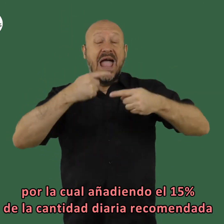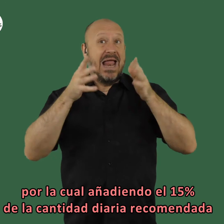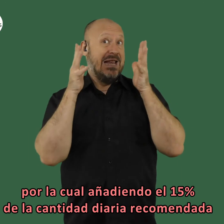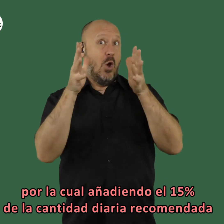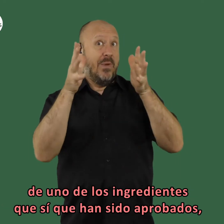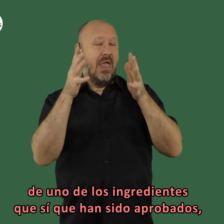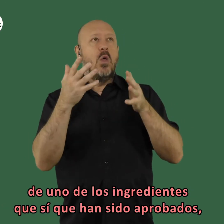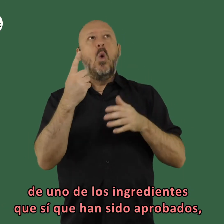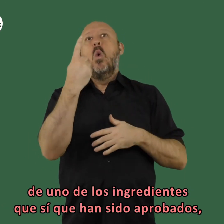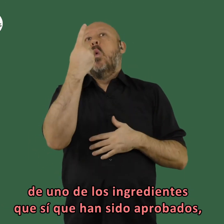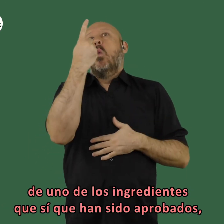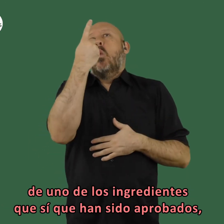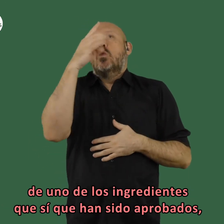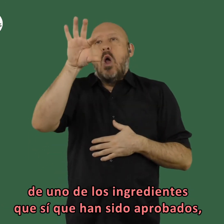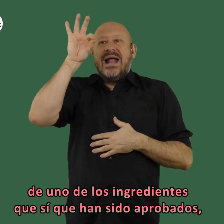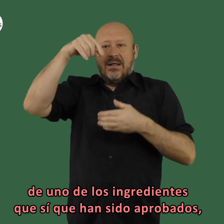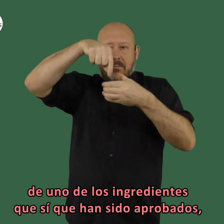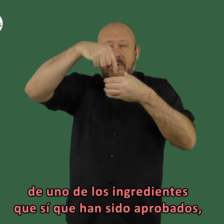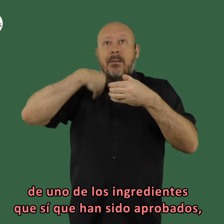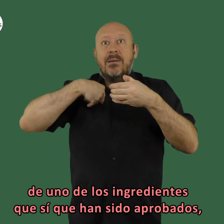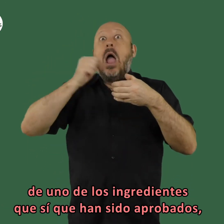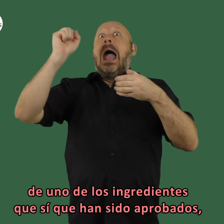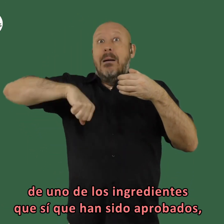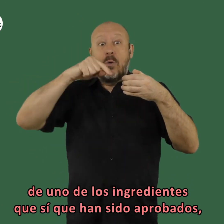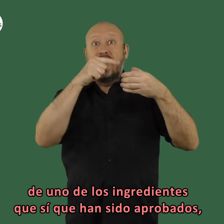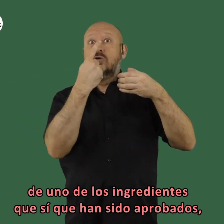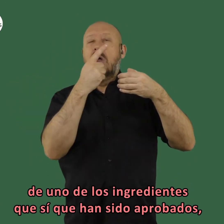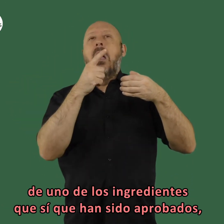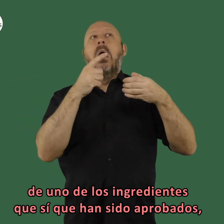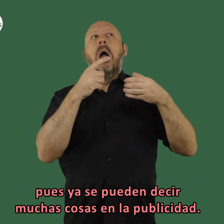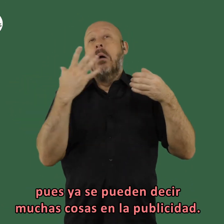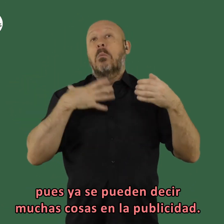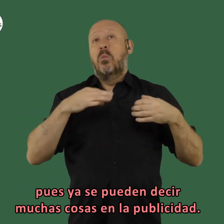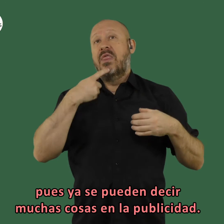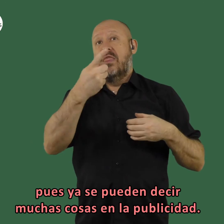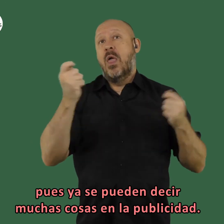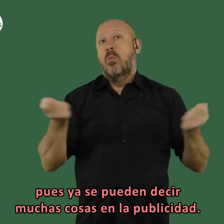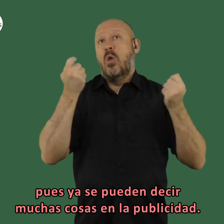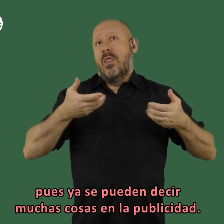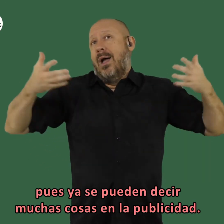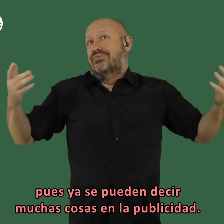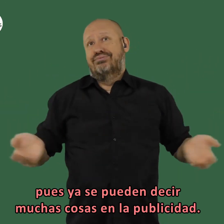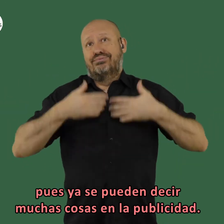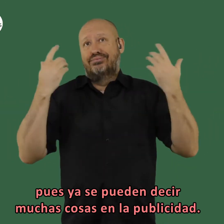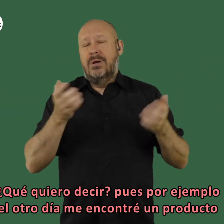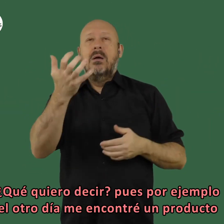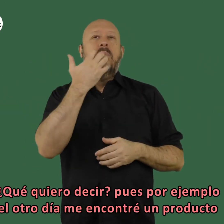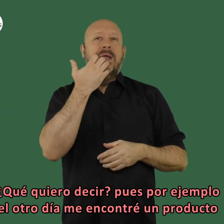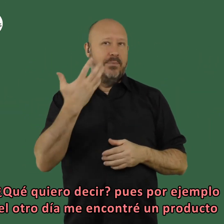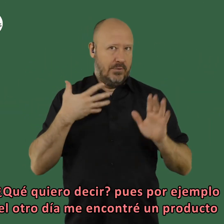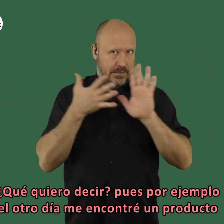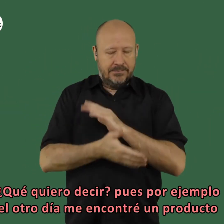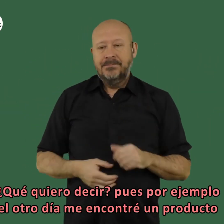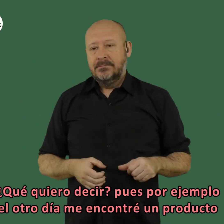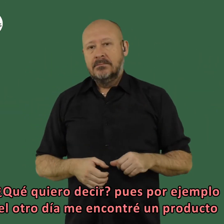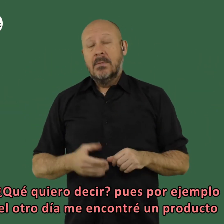cantidad diaria recomendada de uno de los ingredientes que sigues han sido aprobados pues ya se puede decir muchas cosas en la publicidad que quiero